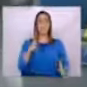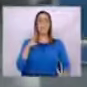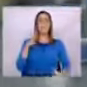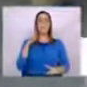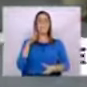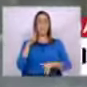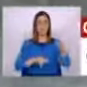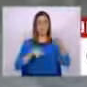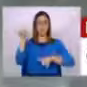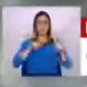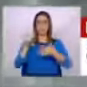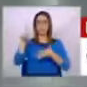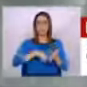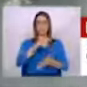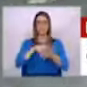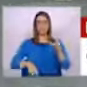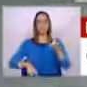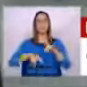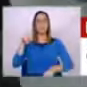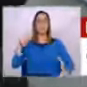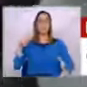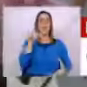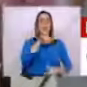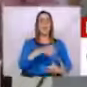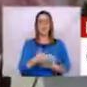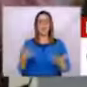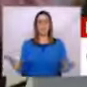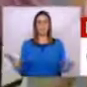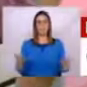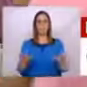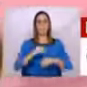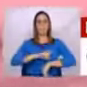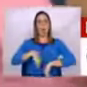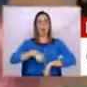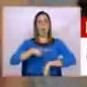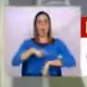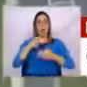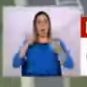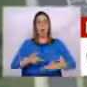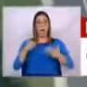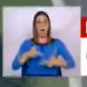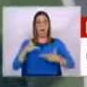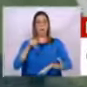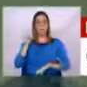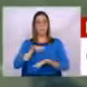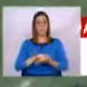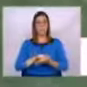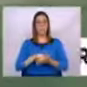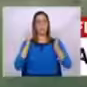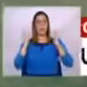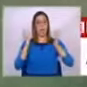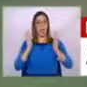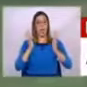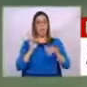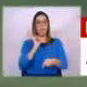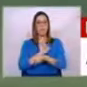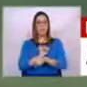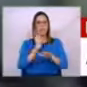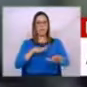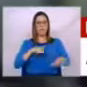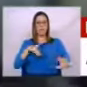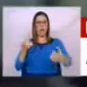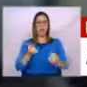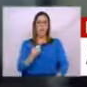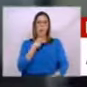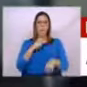mil voos foram cancelados e fugir por meio aéreo é sinónimo de muitas horas nos aeroportos. Perante autostradas bloqueadas com milhares de